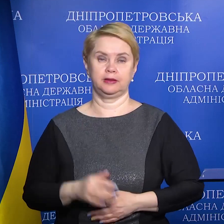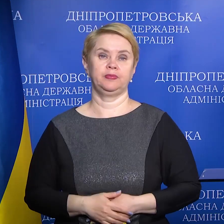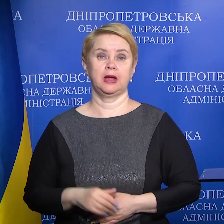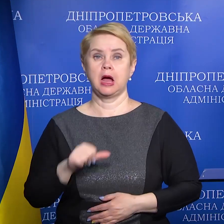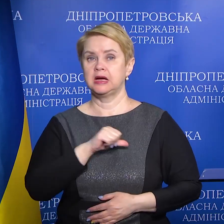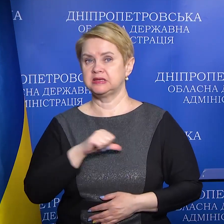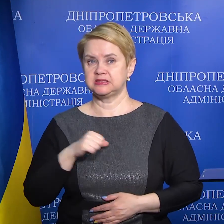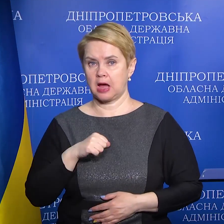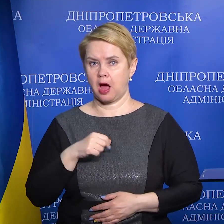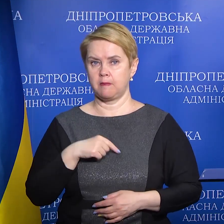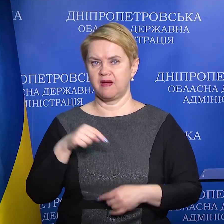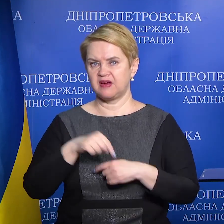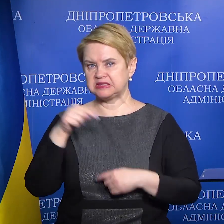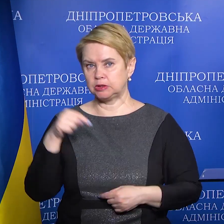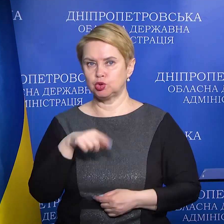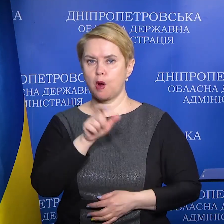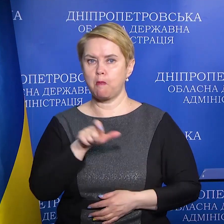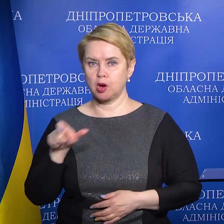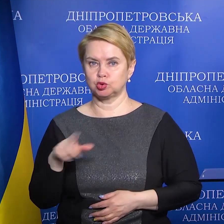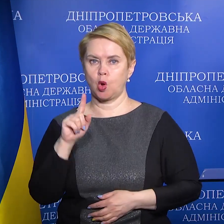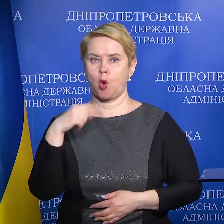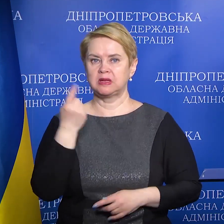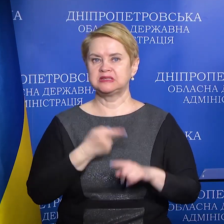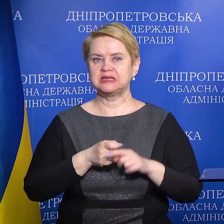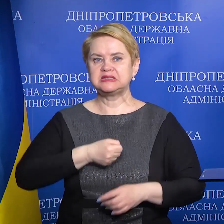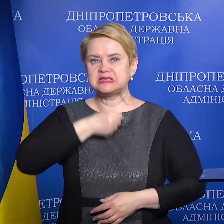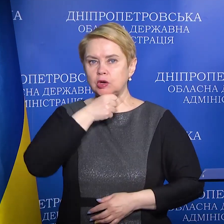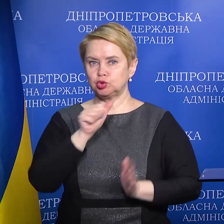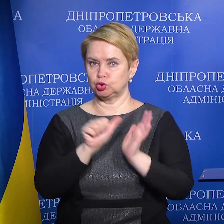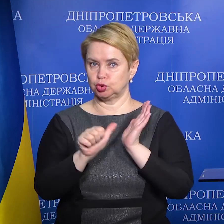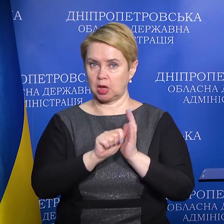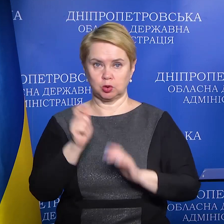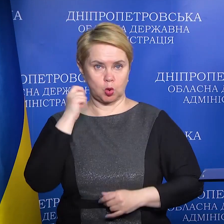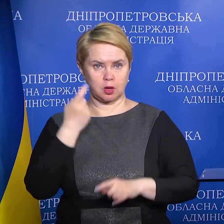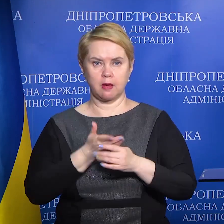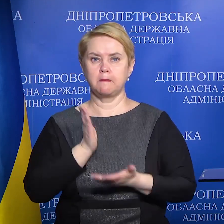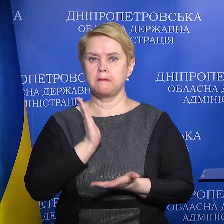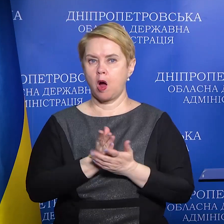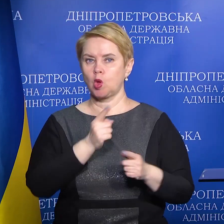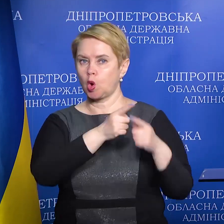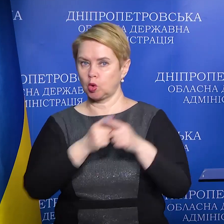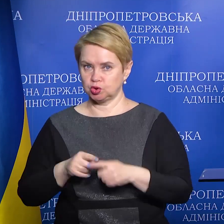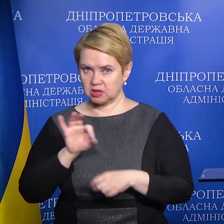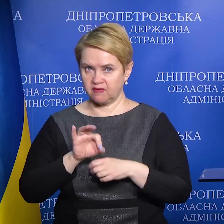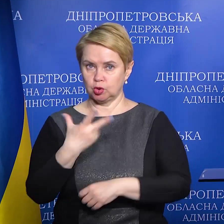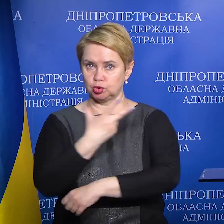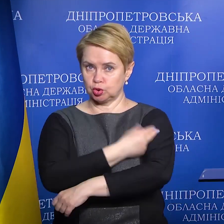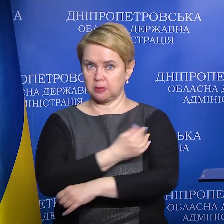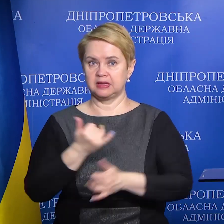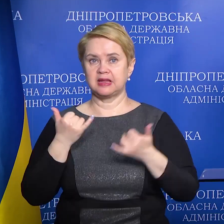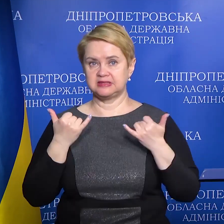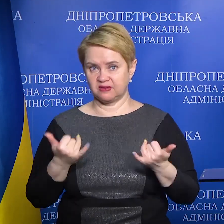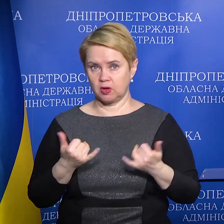Самі найвразливіші мешканці області – це старше 60 років, які мають хронічні захворювання, щепленість на